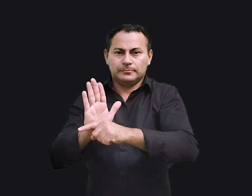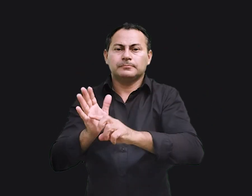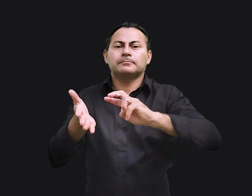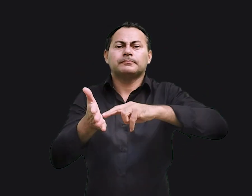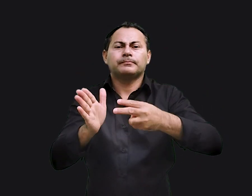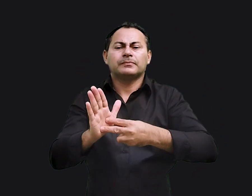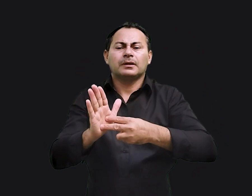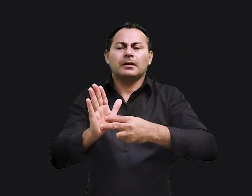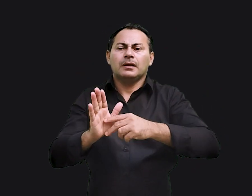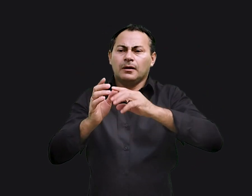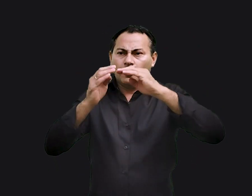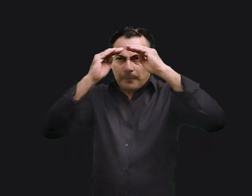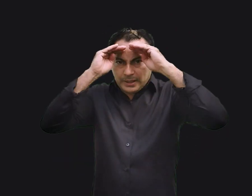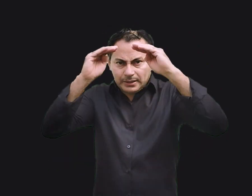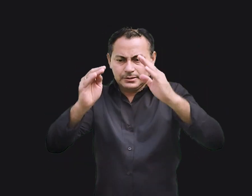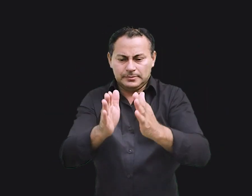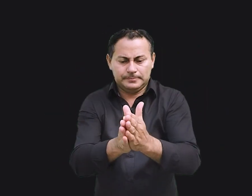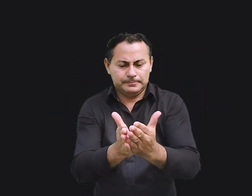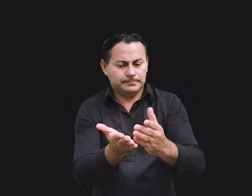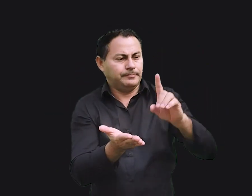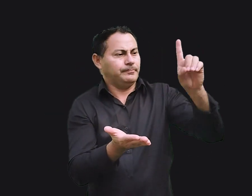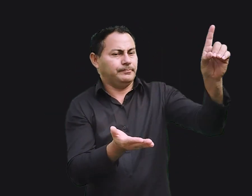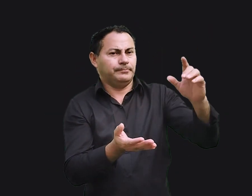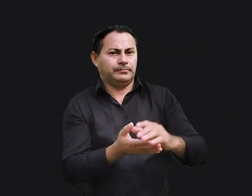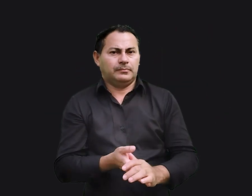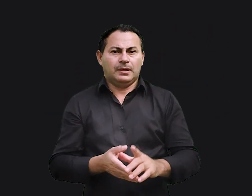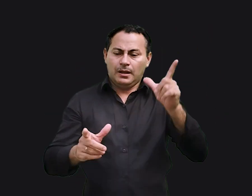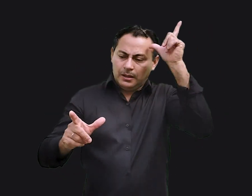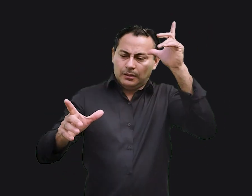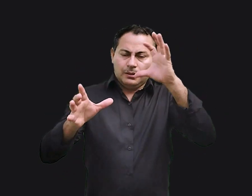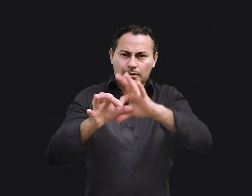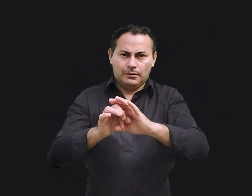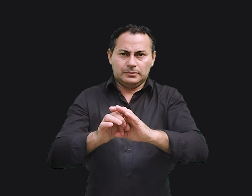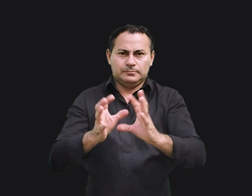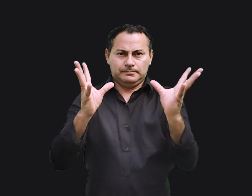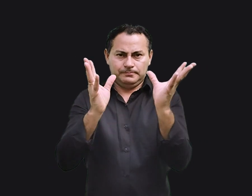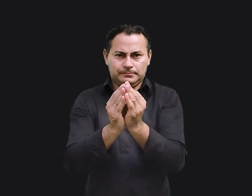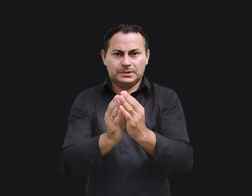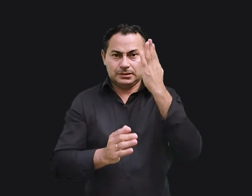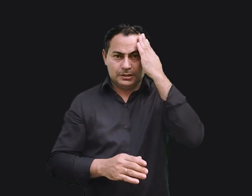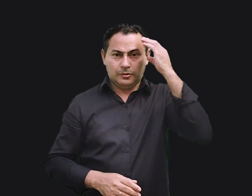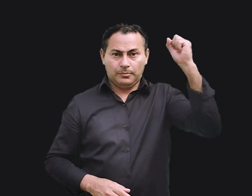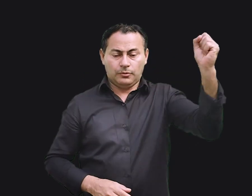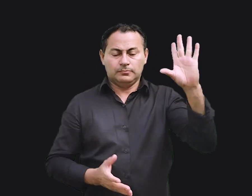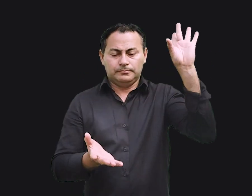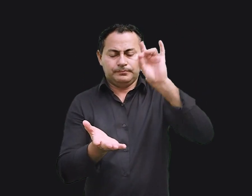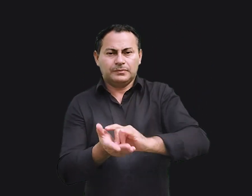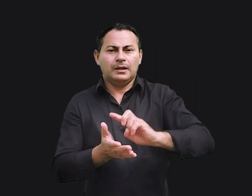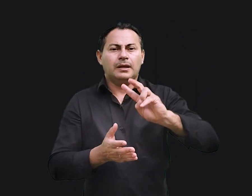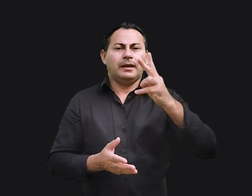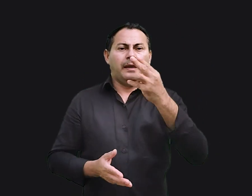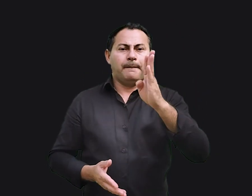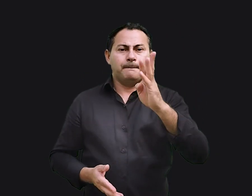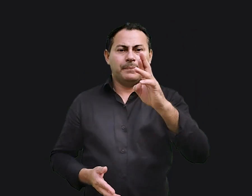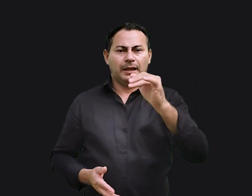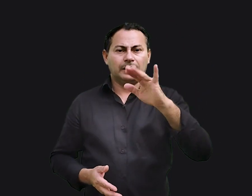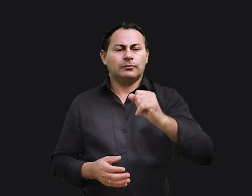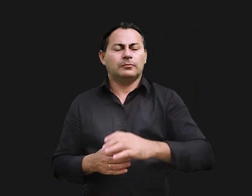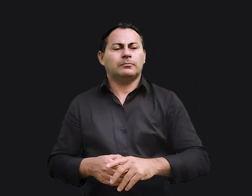Isso significa obedecer a palavra de Deus. A lógica por trás da conclusão de Salomão no original em hebraico é porque